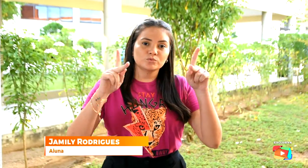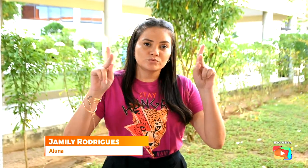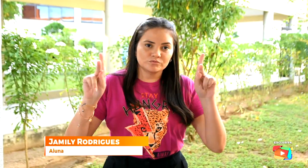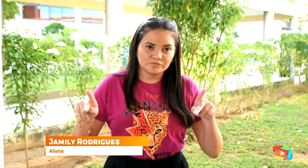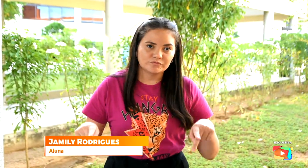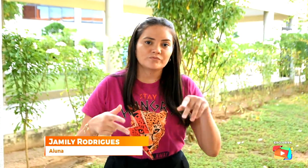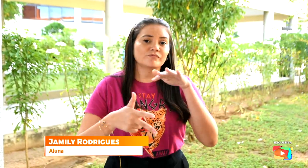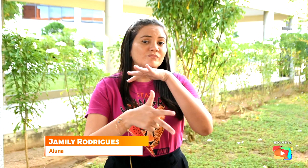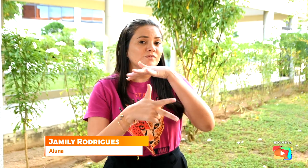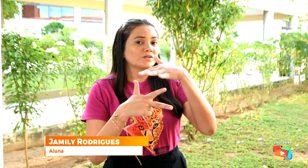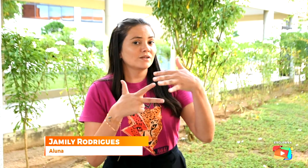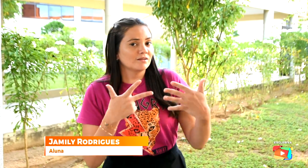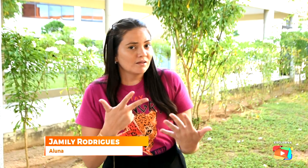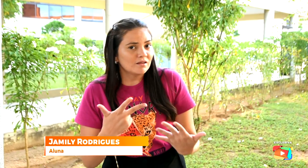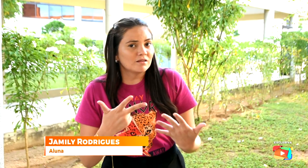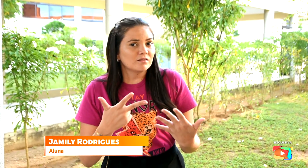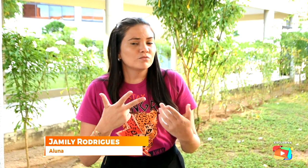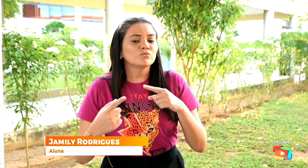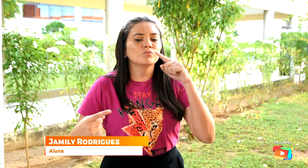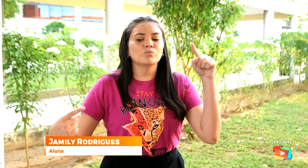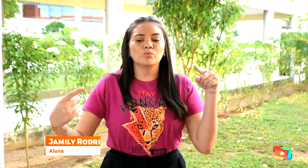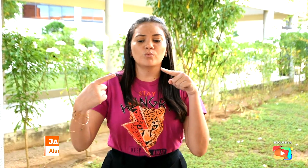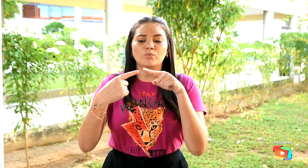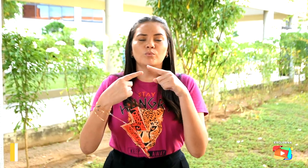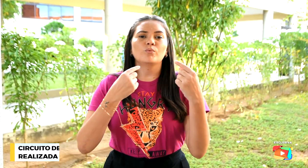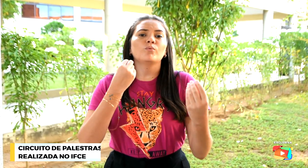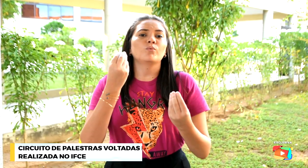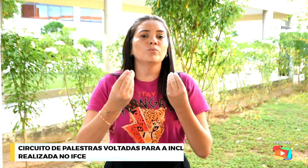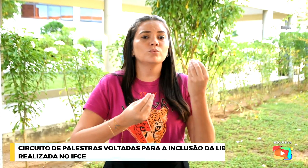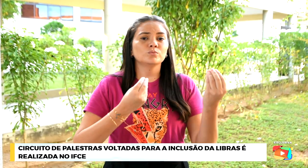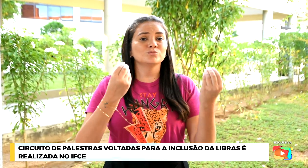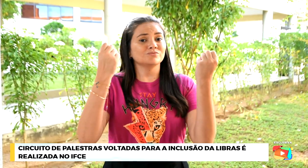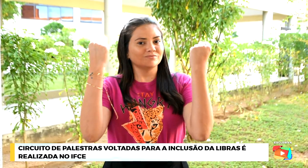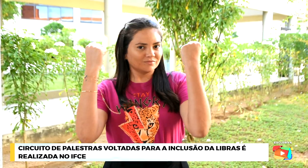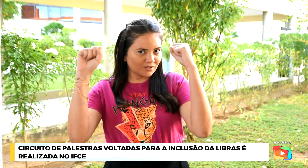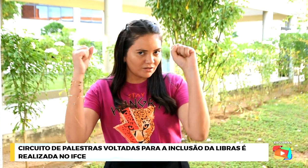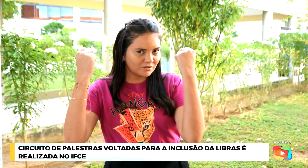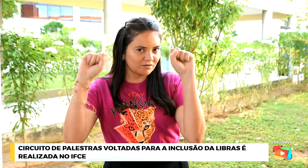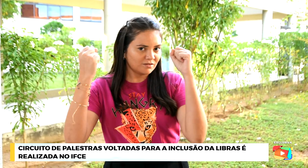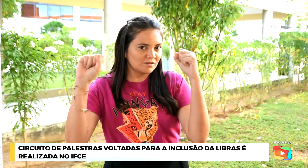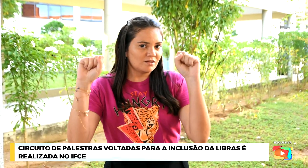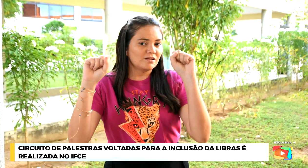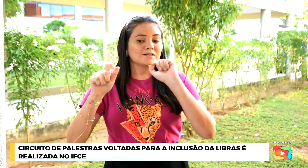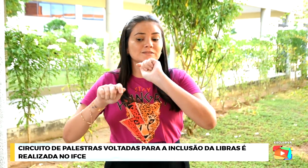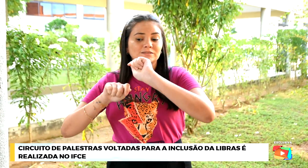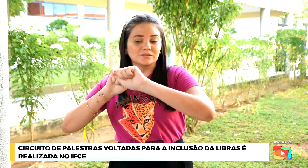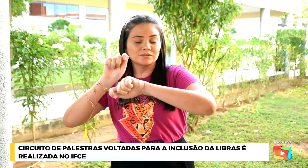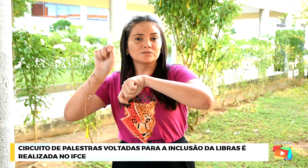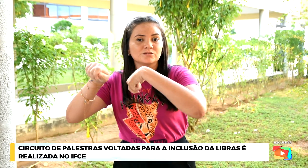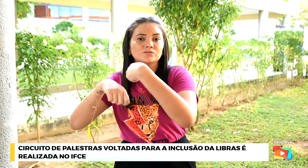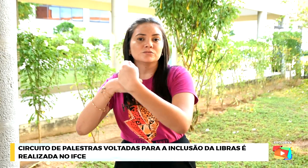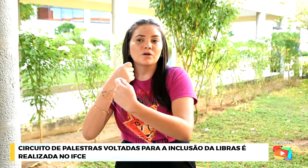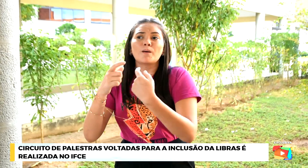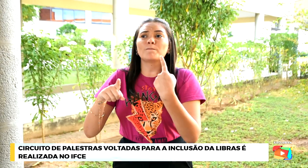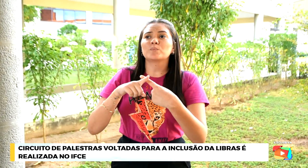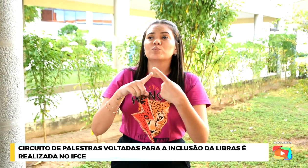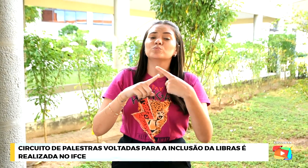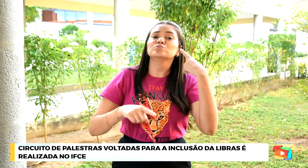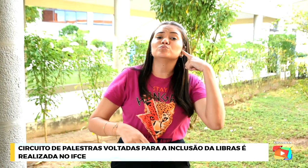Então, a gente percebe, por exemplo, por meio do projeto Fit Libras, que a gente trabalha aqui, por